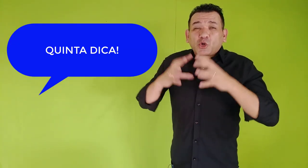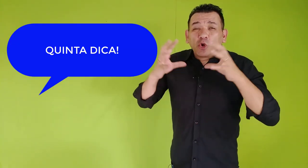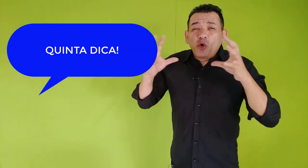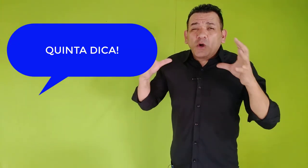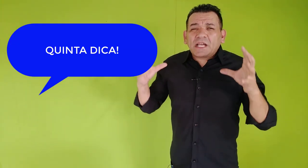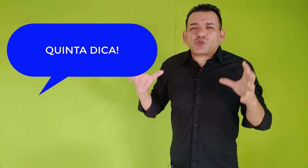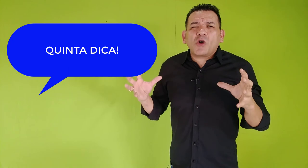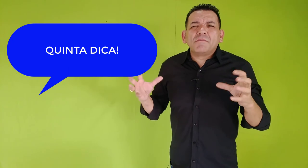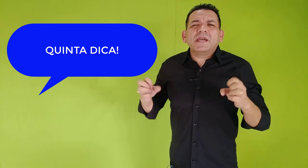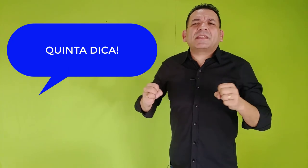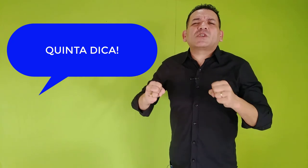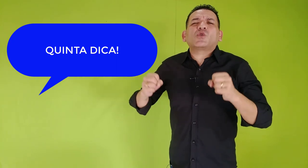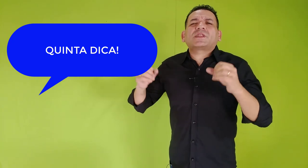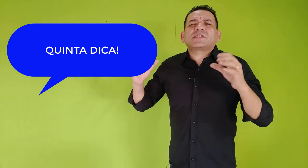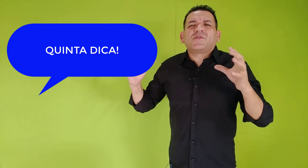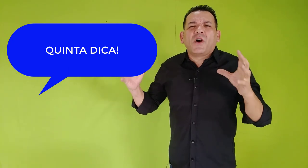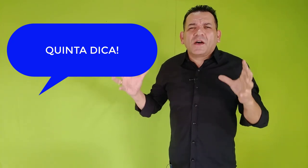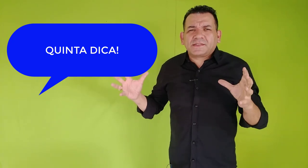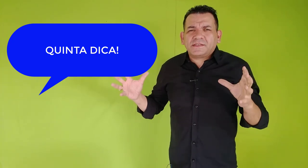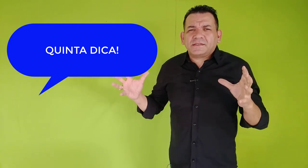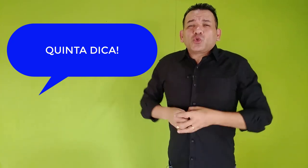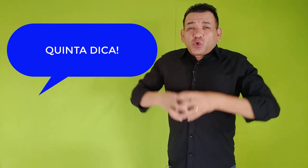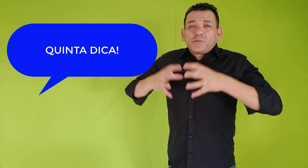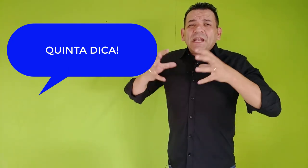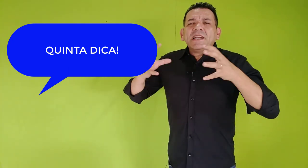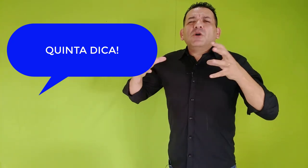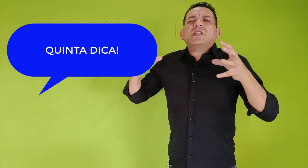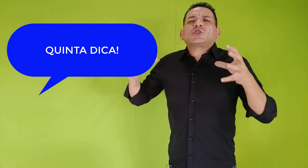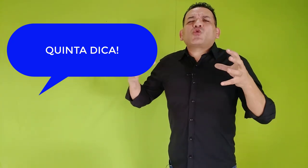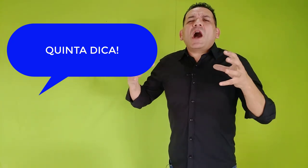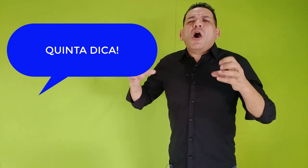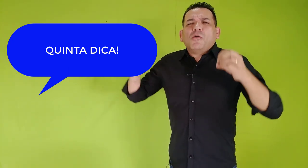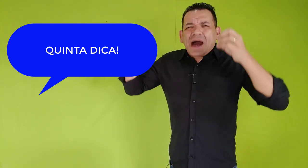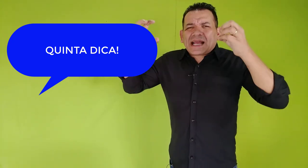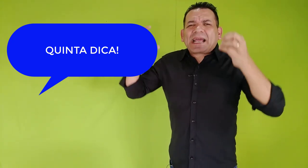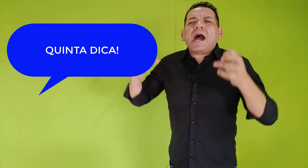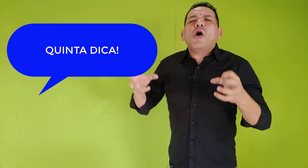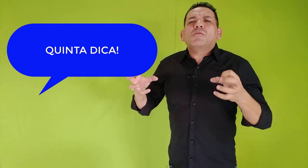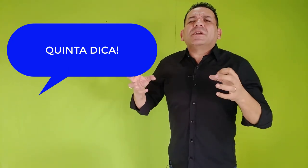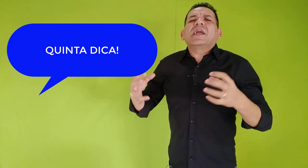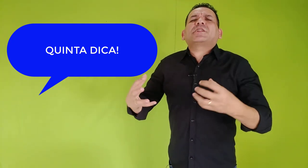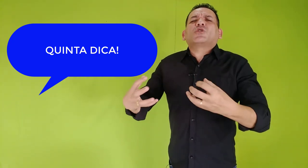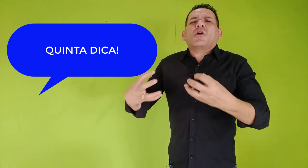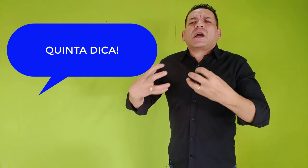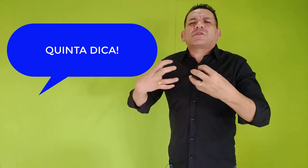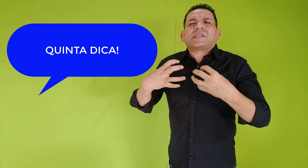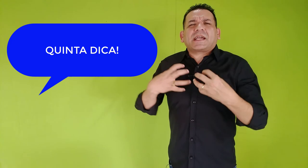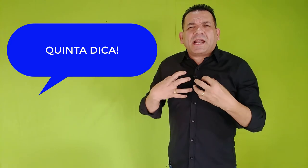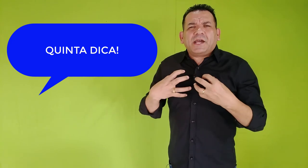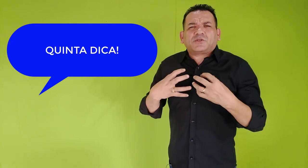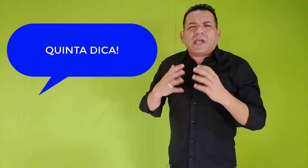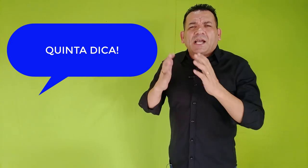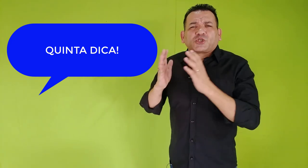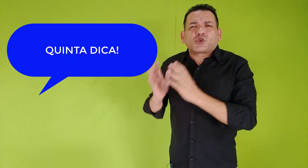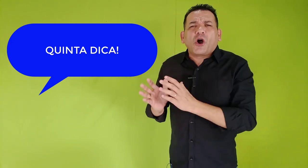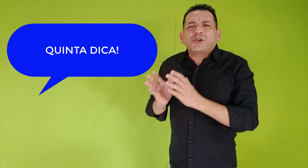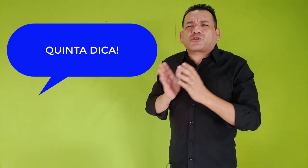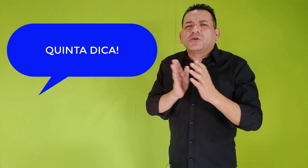Exclua da sua mente as outras vozes. O turbiano da sua alma, acalme, entre no local secreto. E a sóis com